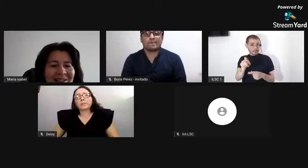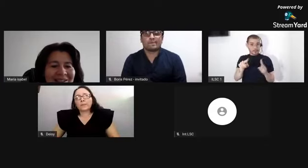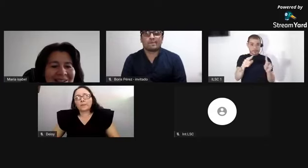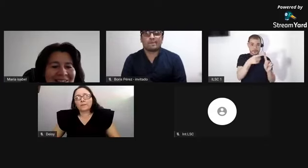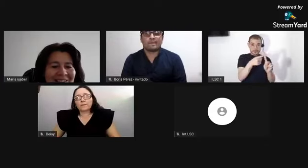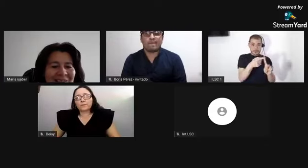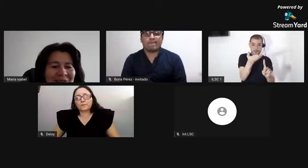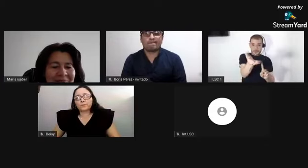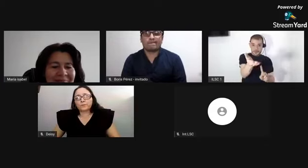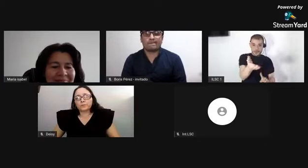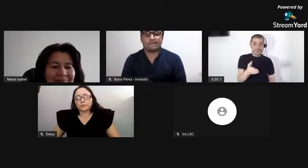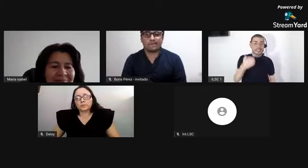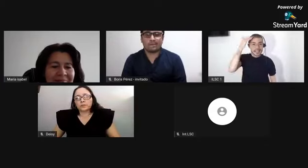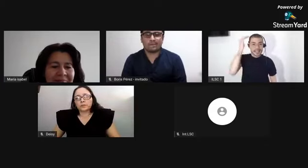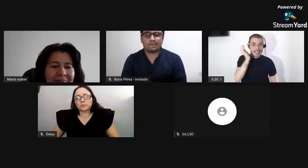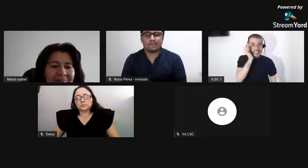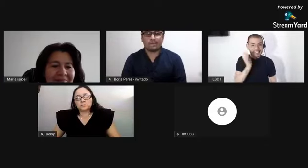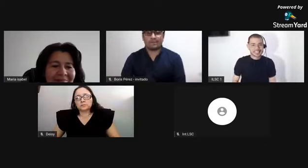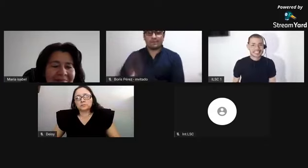estás?